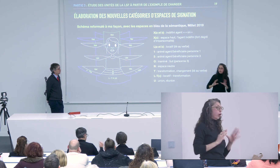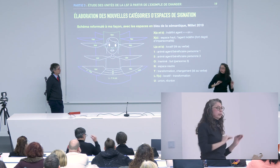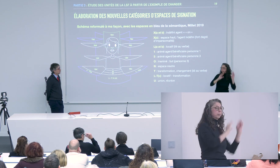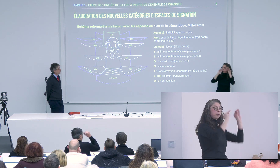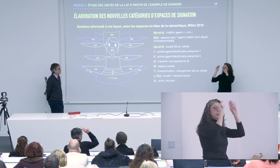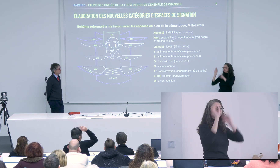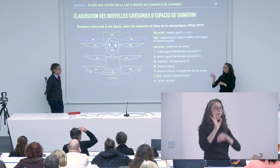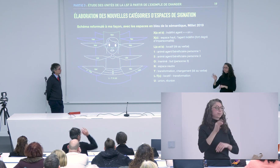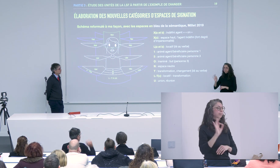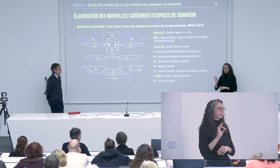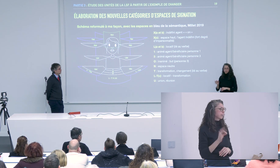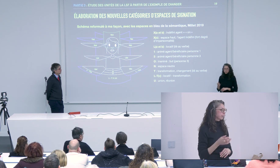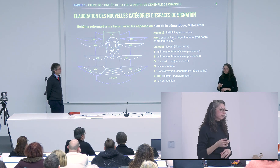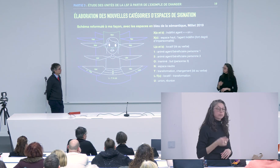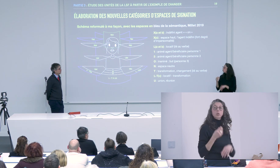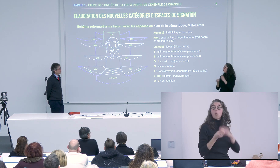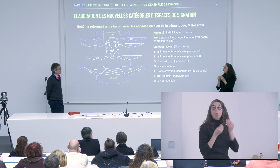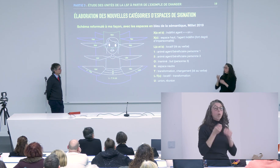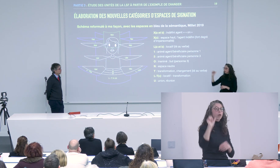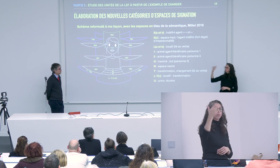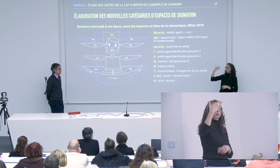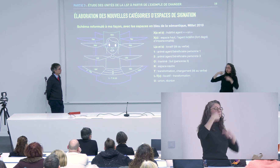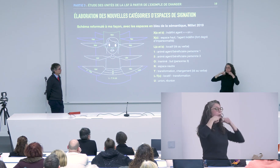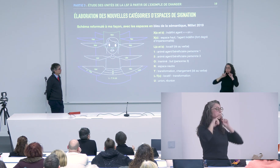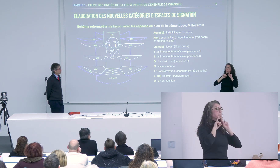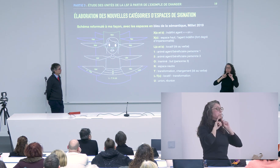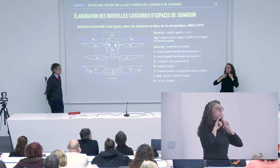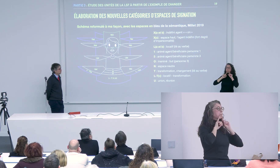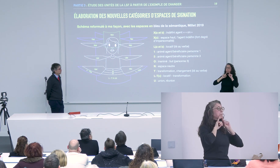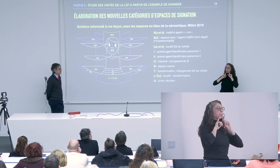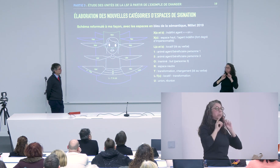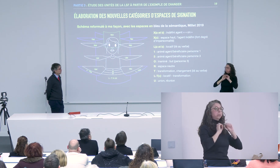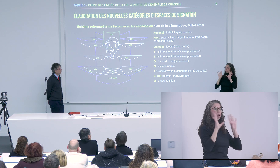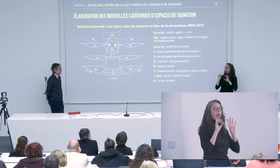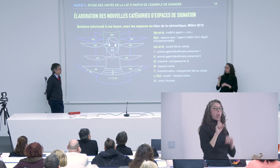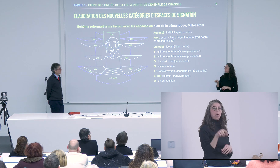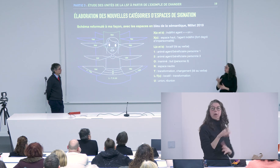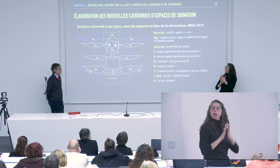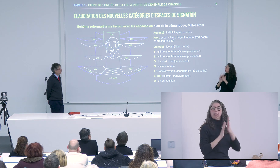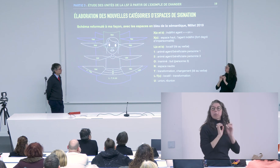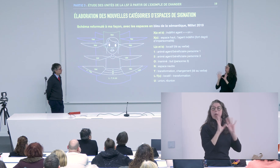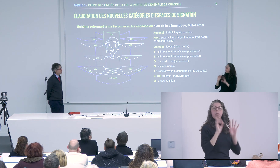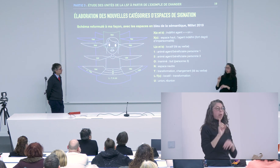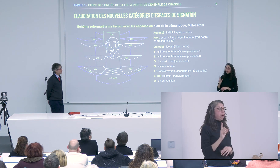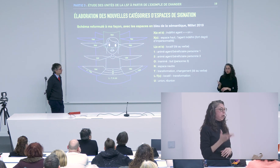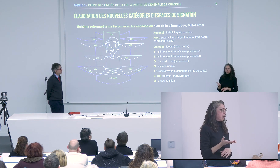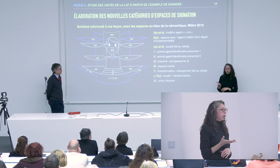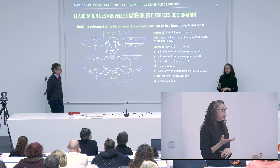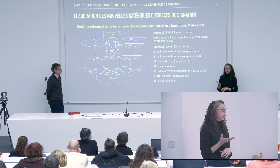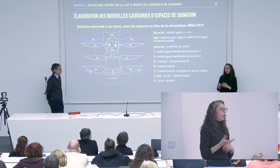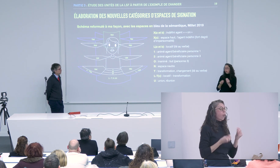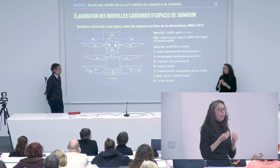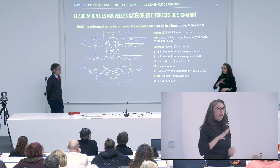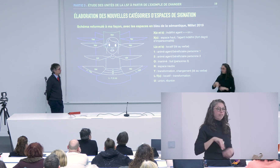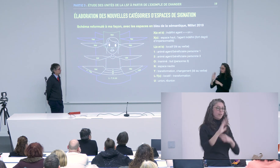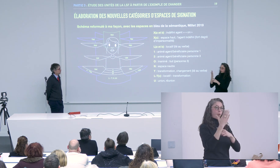pédagogique pour mettre en valeur le manque d'espace ou alors d'avoir une